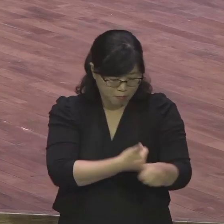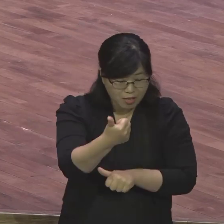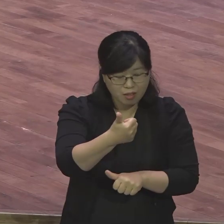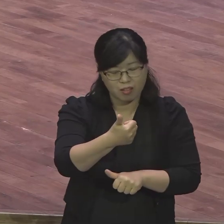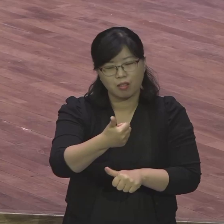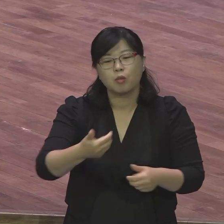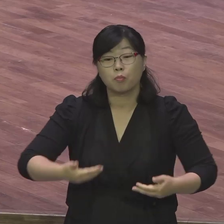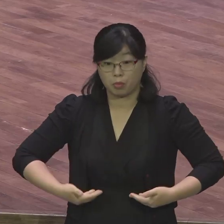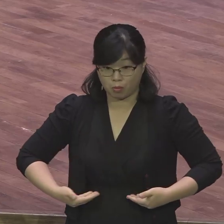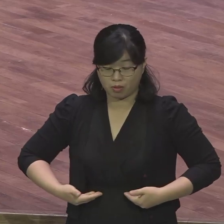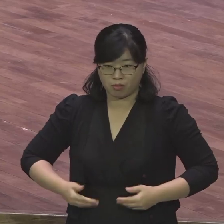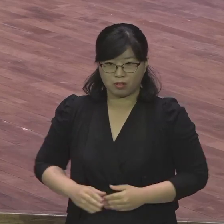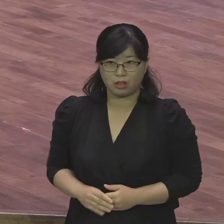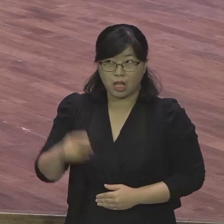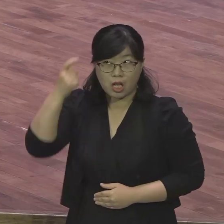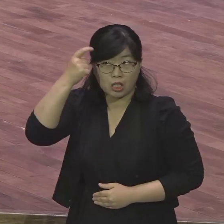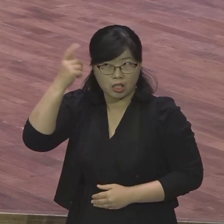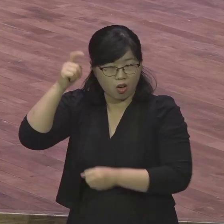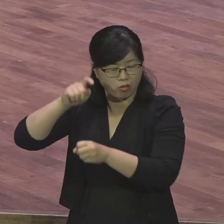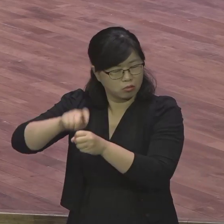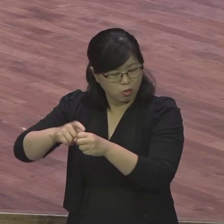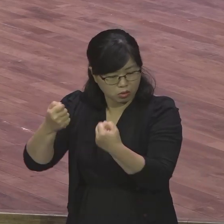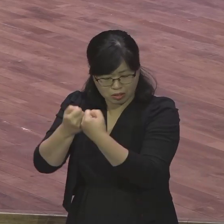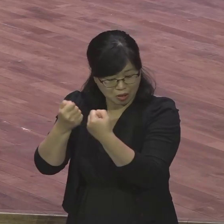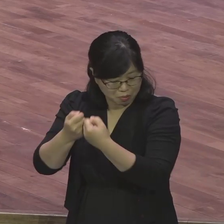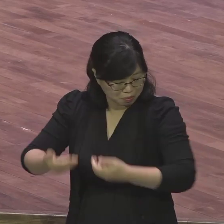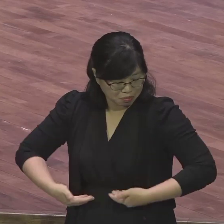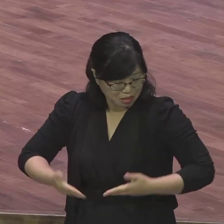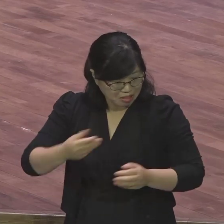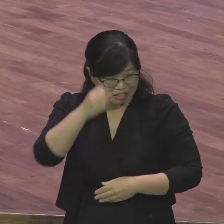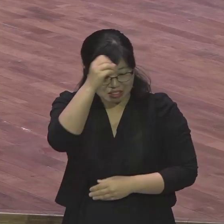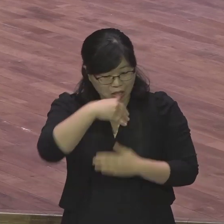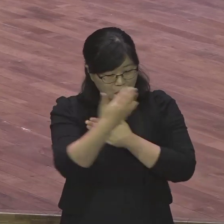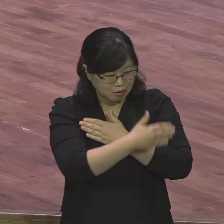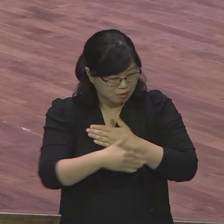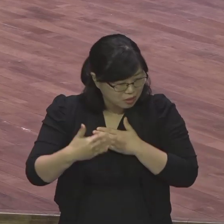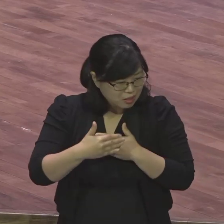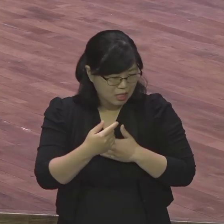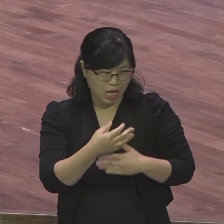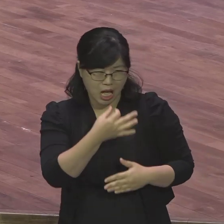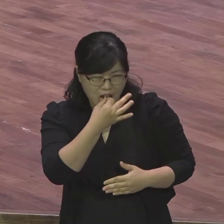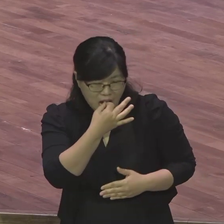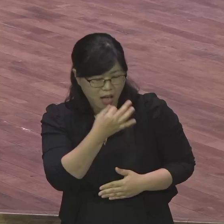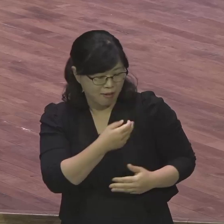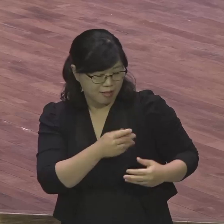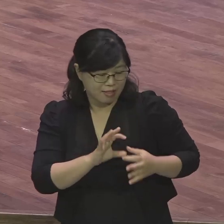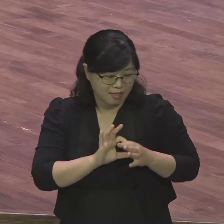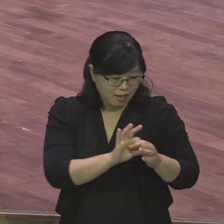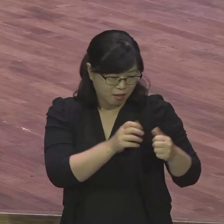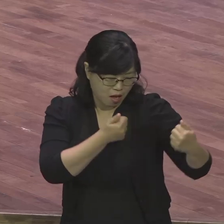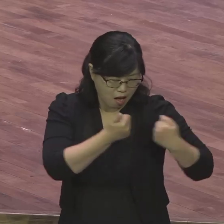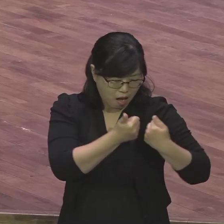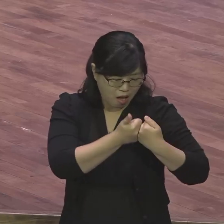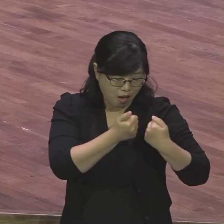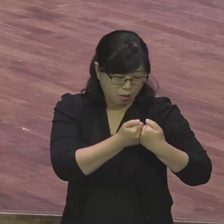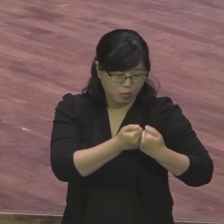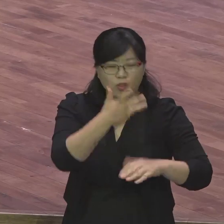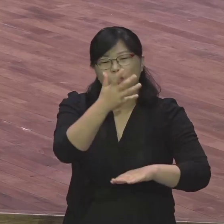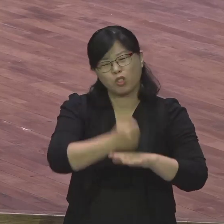막 상처 주고 상처하고 삐치고 시험 들고 낙심하고 전부 사단이 원하는 대로만 하고 있다니까. 그러니까 예배를 왜